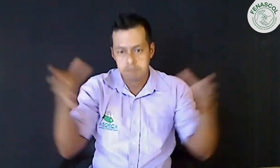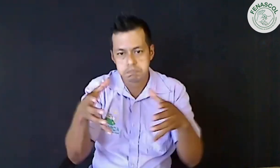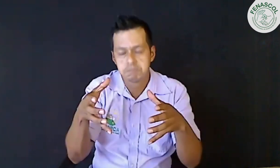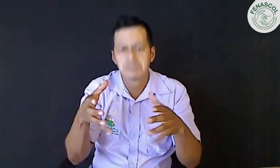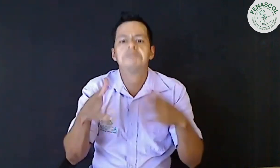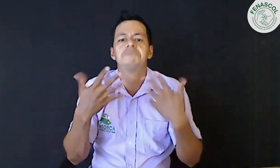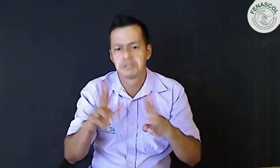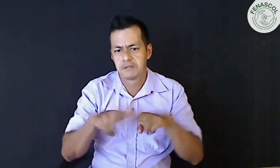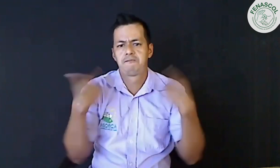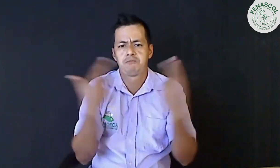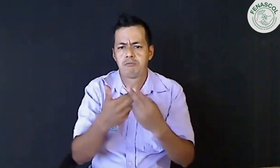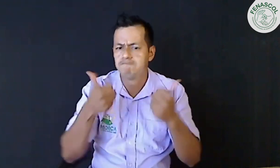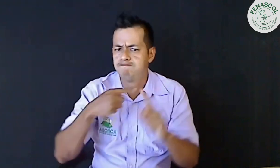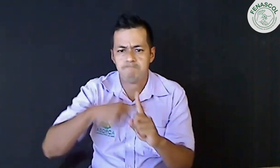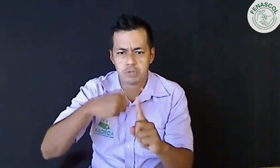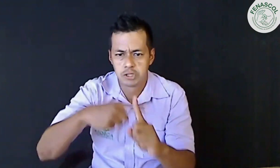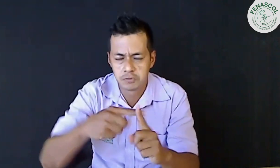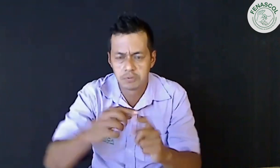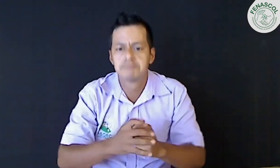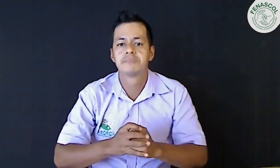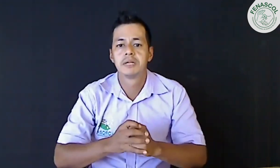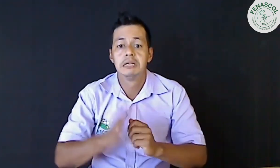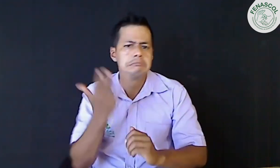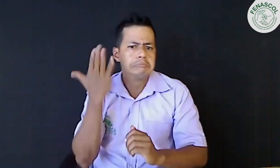Joaquín Hernández. Fue una reunión muy productiva.